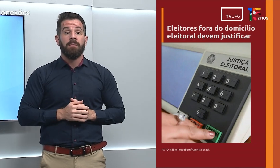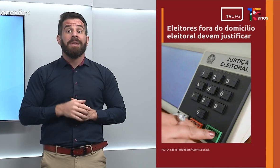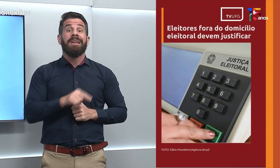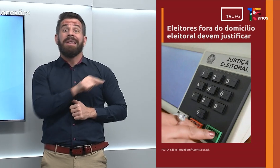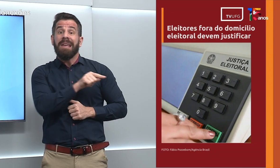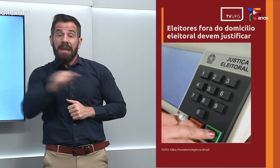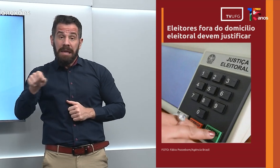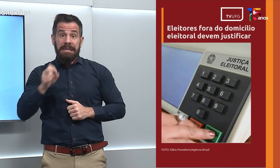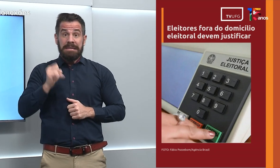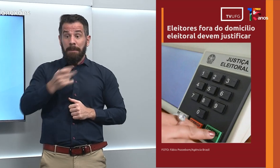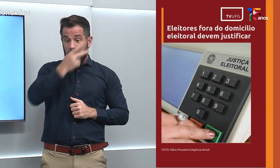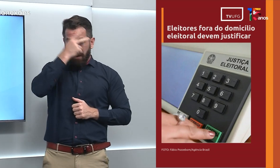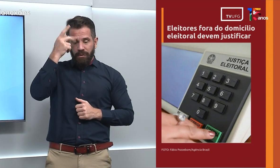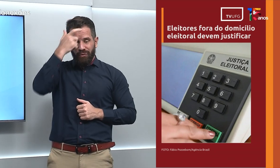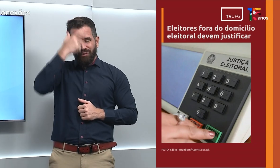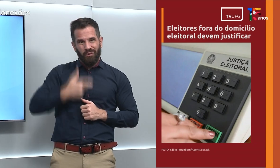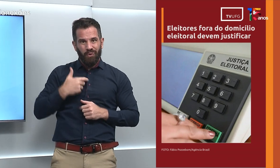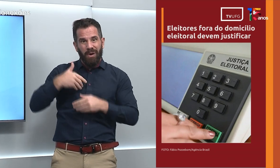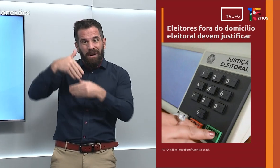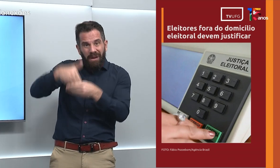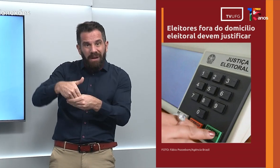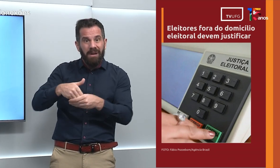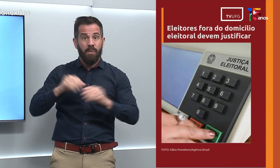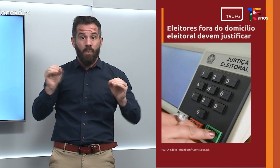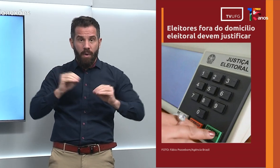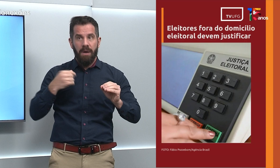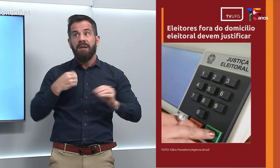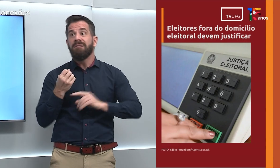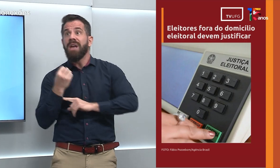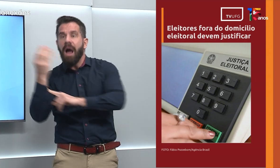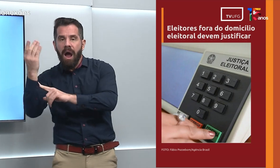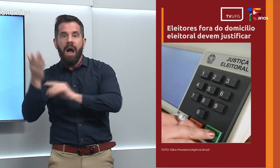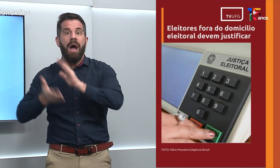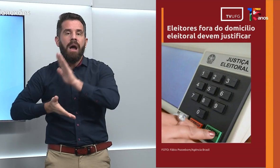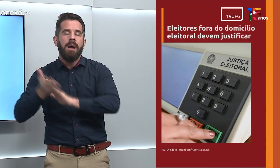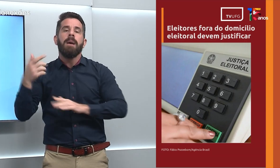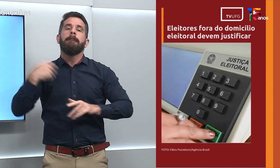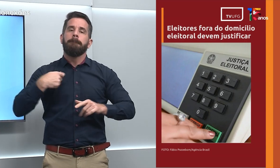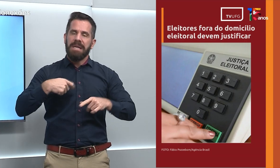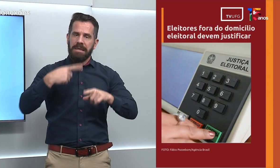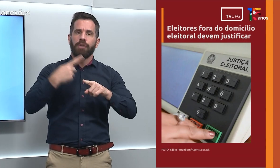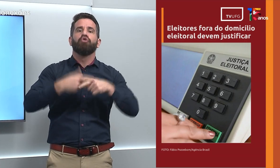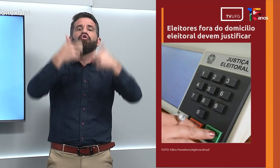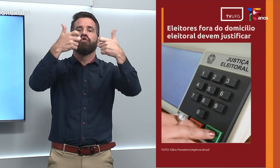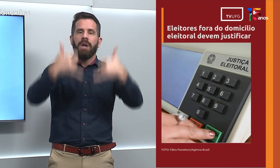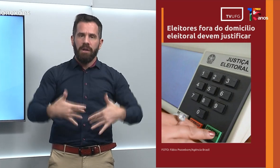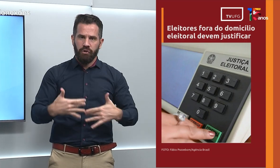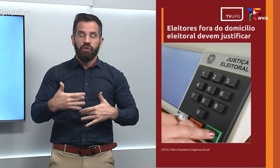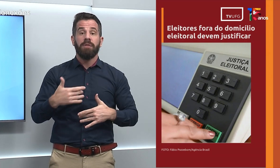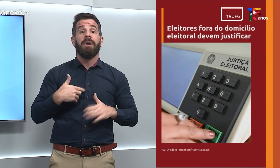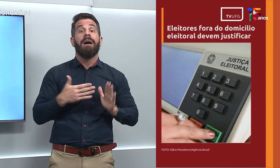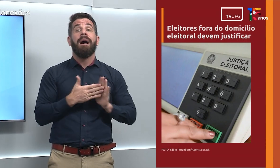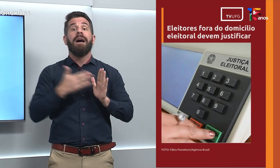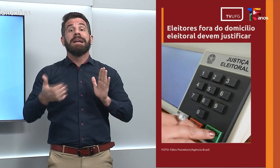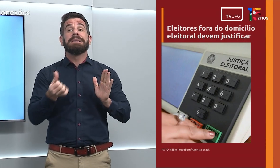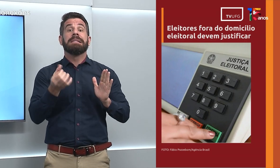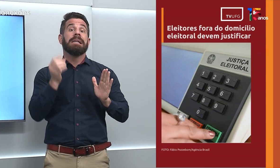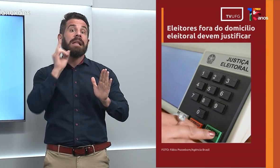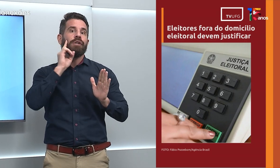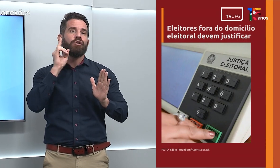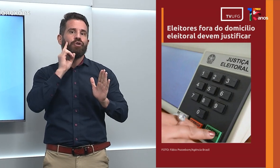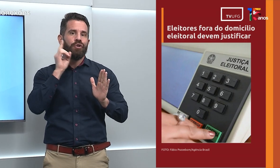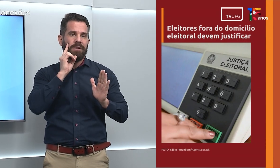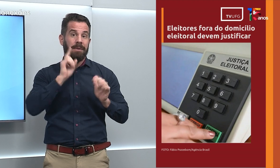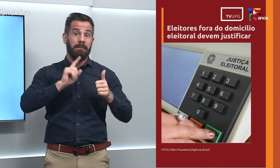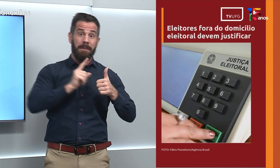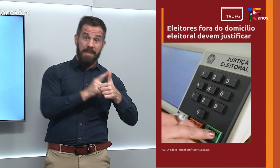não estiver no domicílio deve justificar a ausência na votação. O prazo para a justificativa é de 60 dias depois de cada turno,